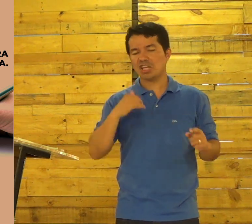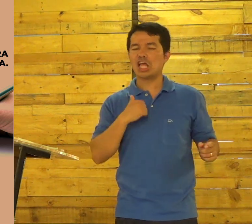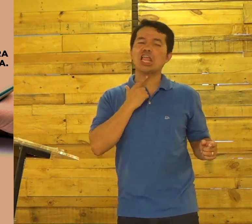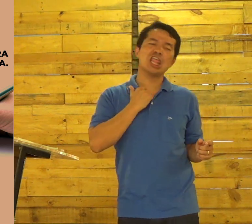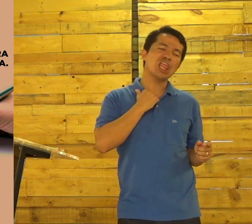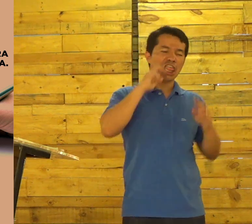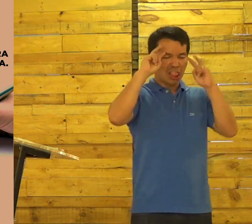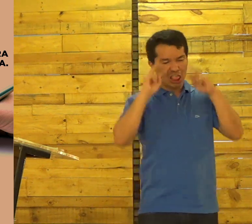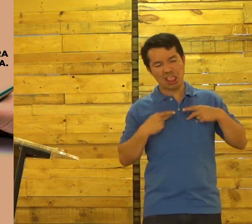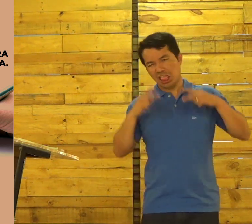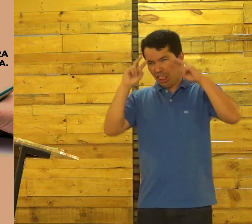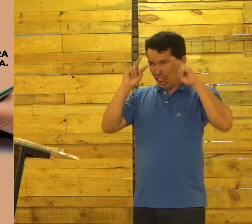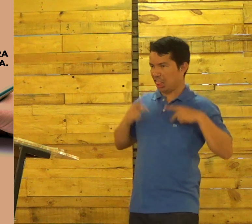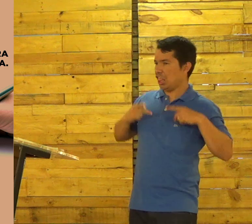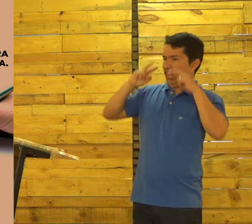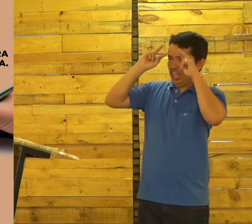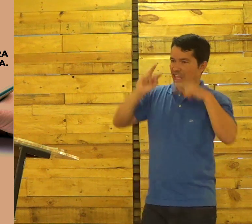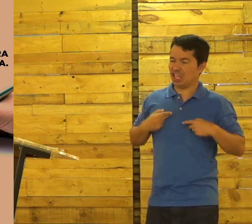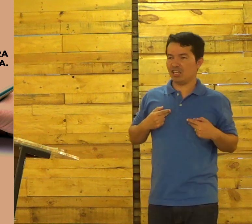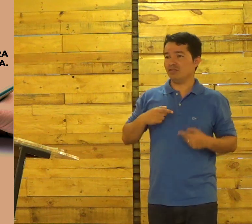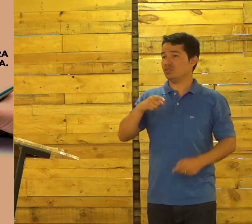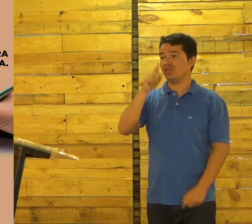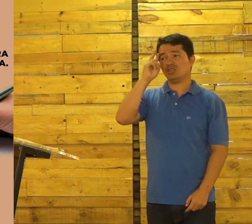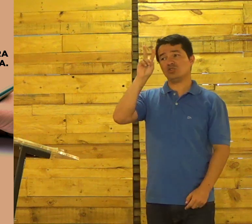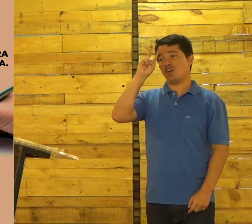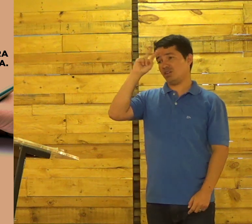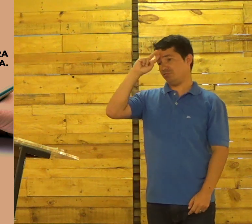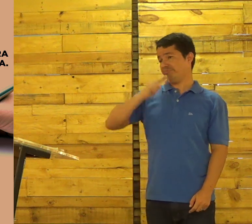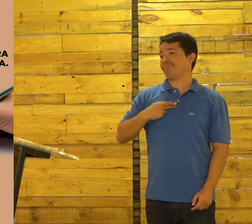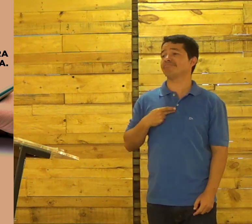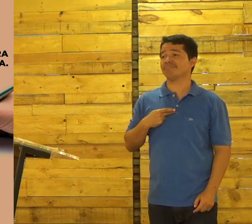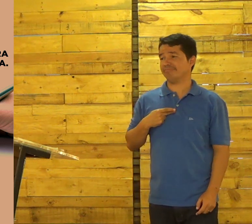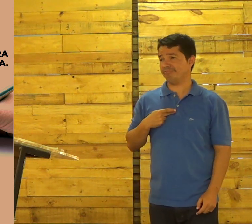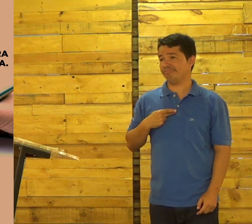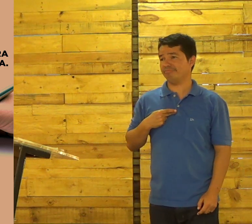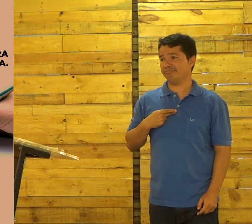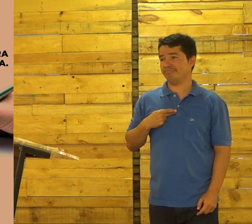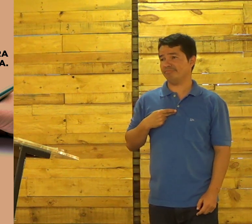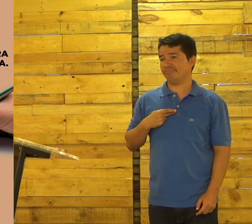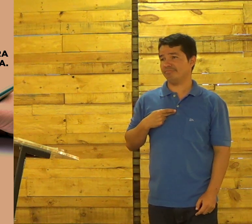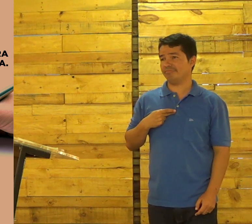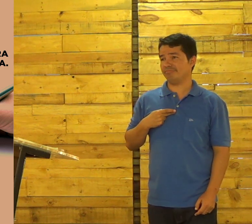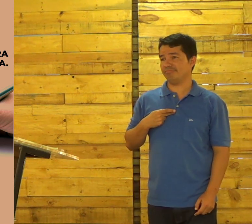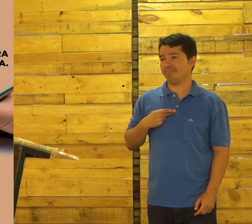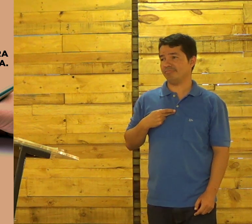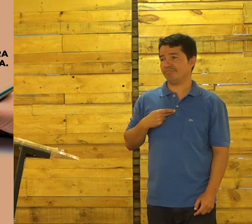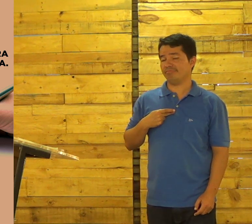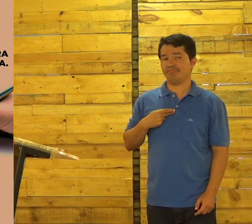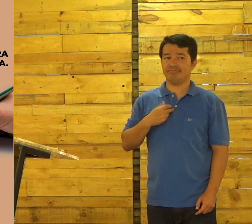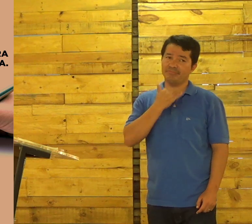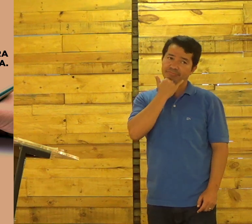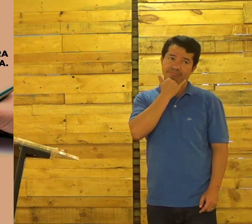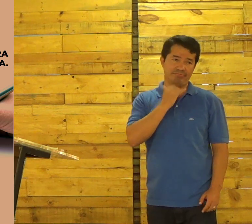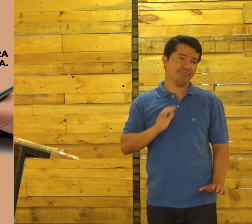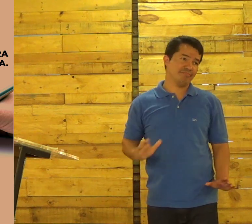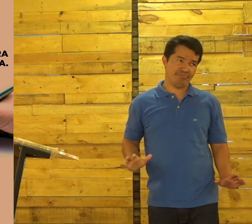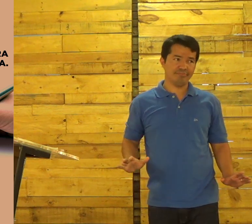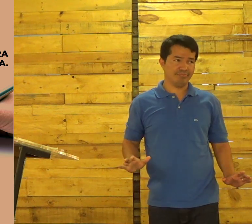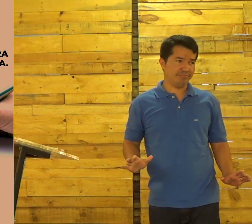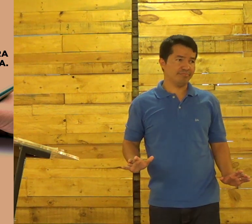Agora, se você acordo, se eu você está escrevendo a sua história particular, a sua própria